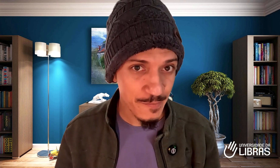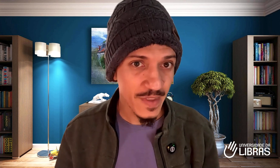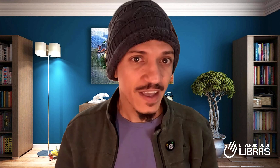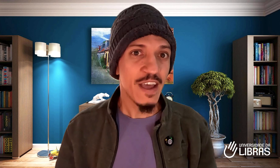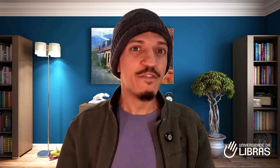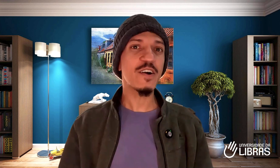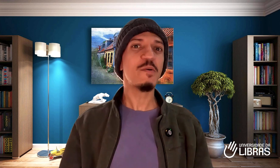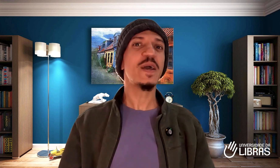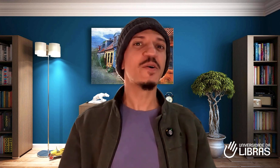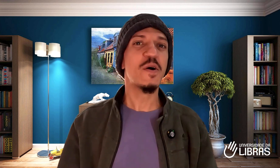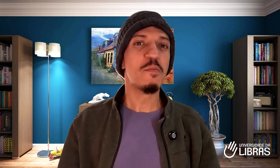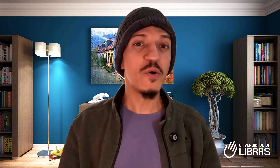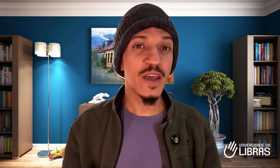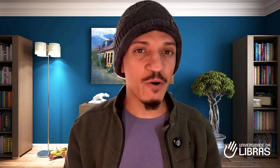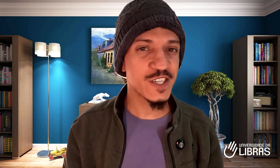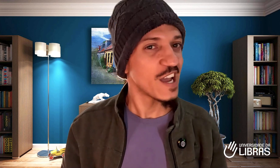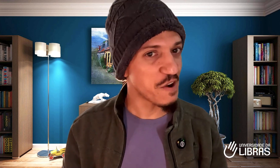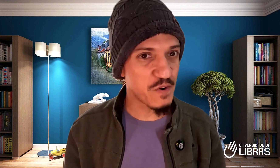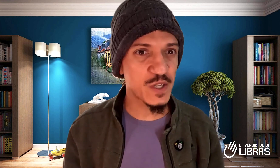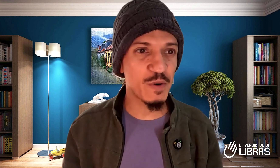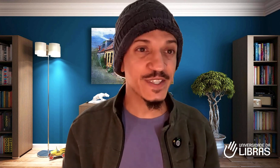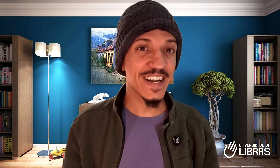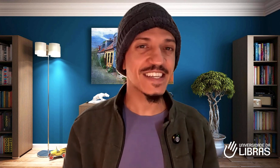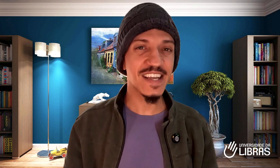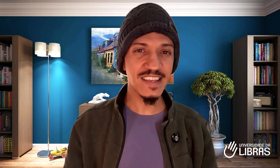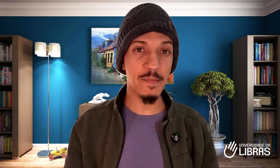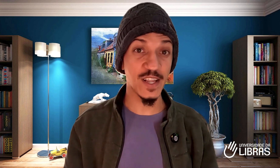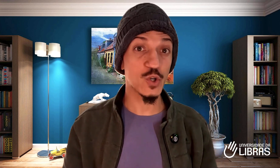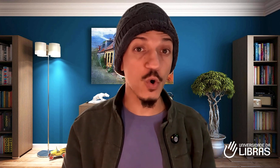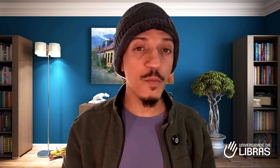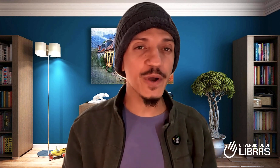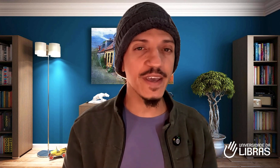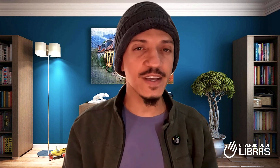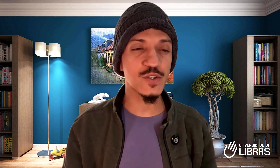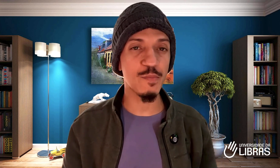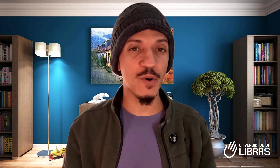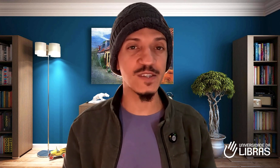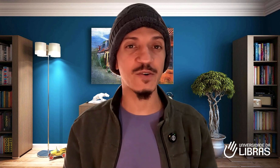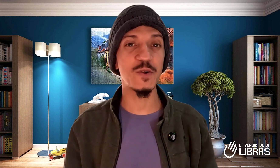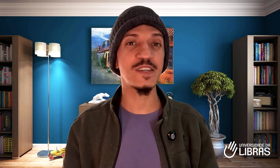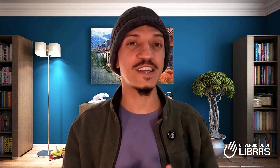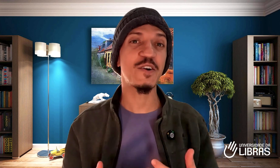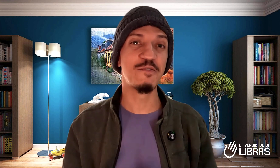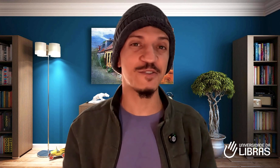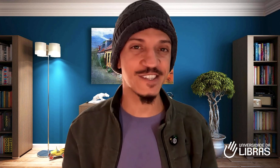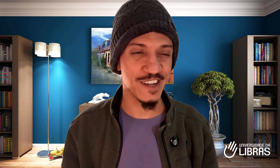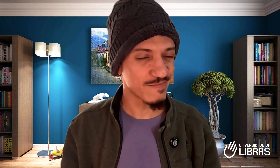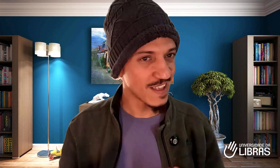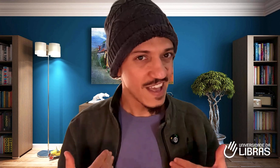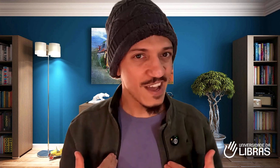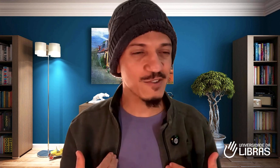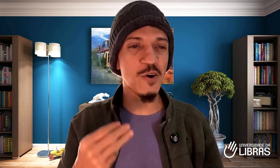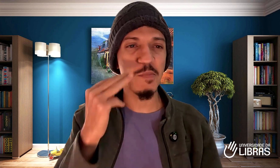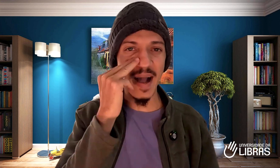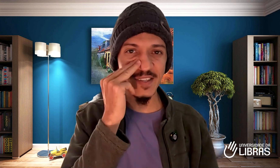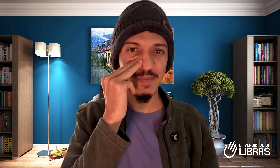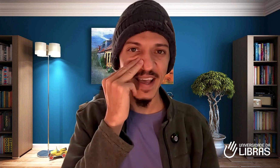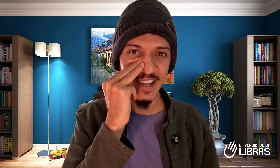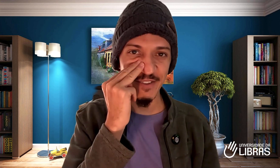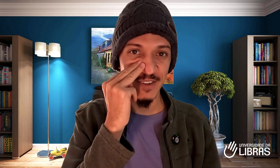Fica comigo, porque hoje eu vou te mostrar exatamente como que isso pode acontecer com você. Eu sou o Márcio Barreto, sou